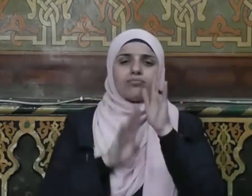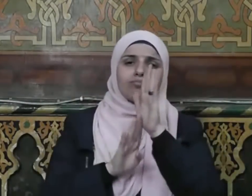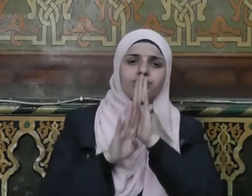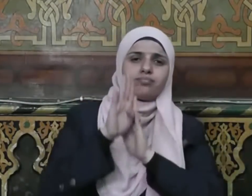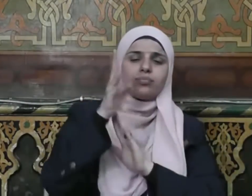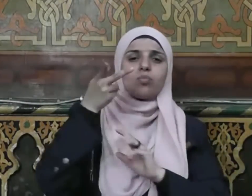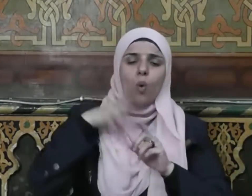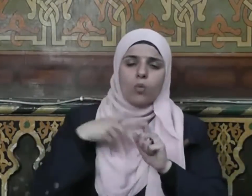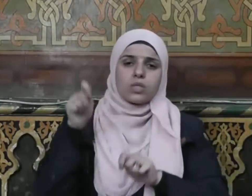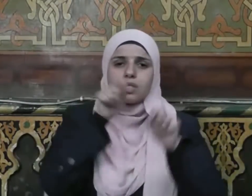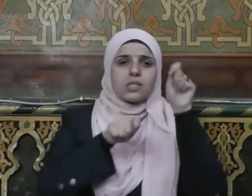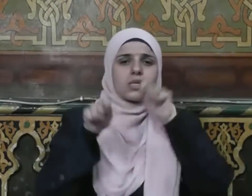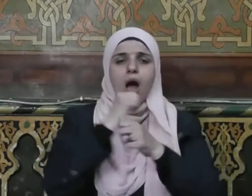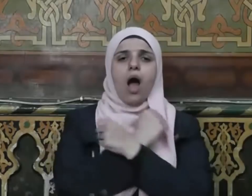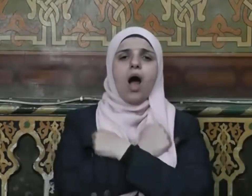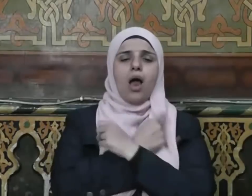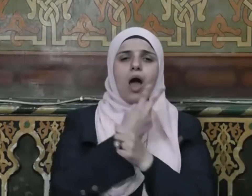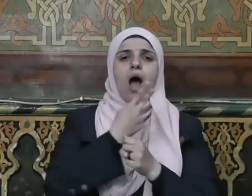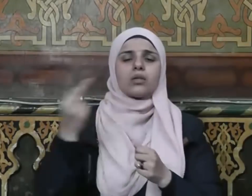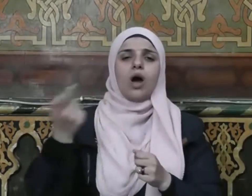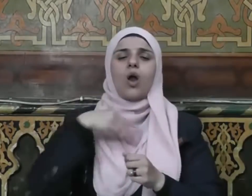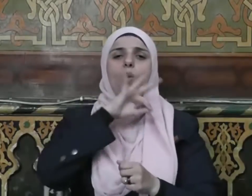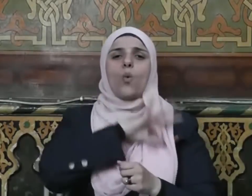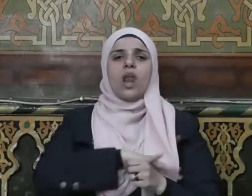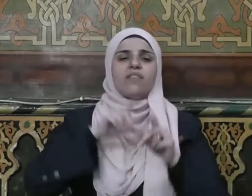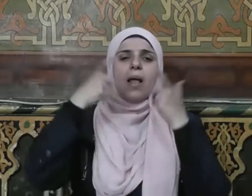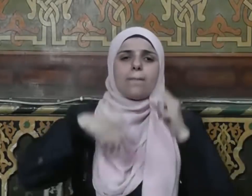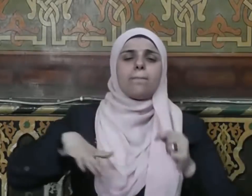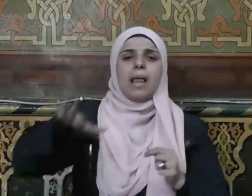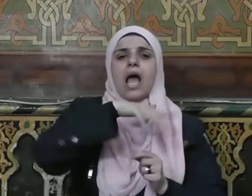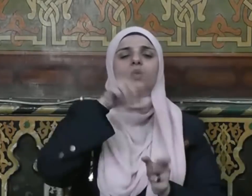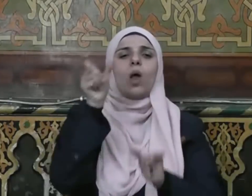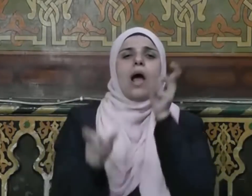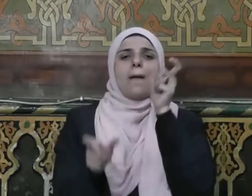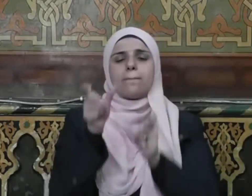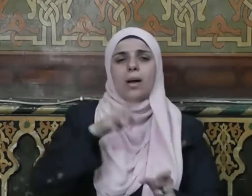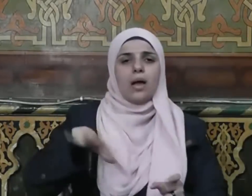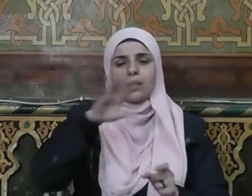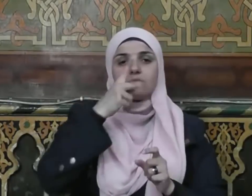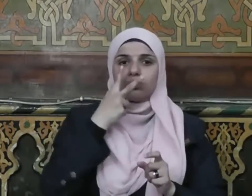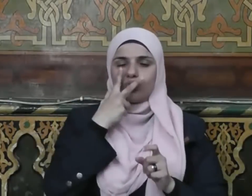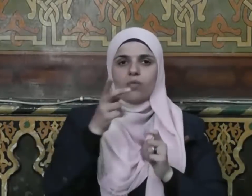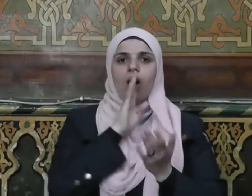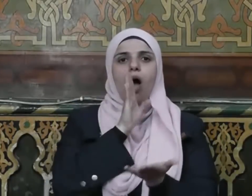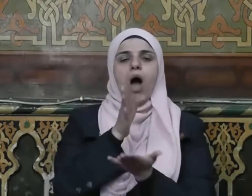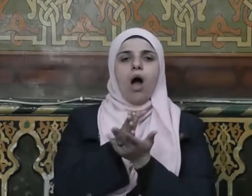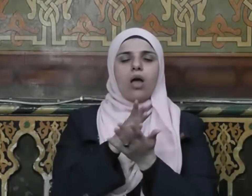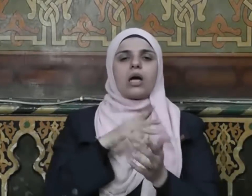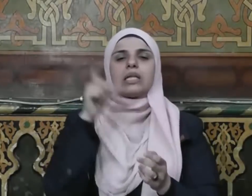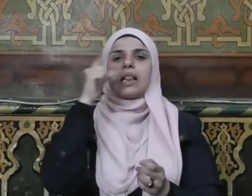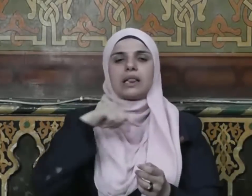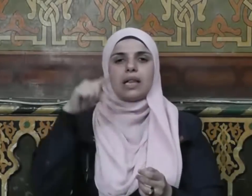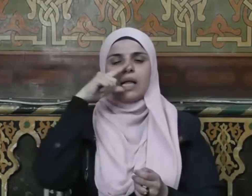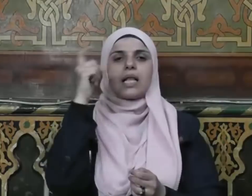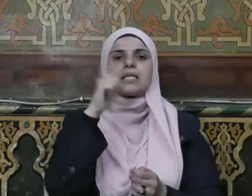وصناعة الحضارة ونفع البلاد والعباد بما يظهر حقيقة الإسلام